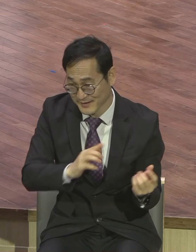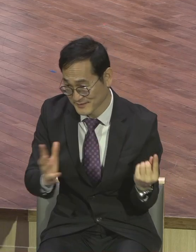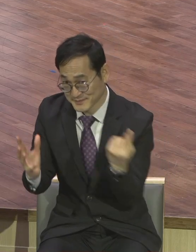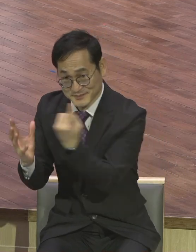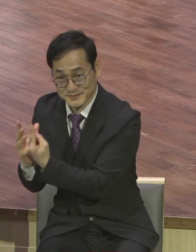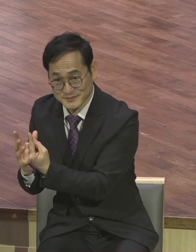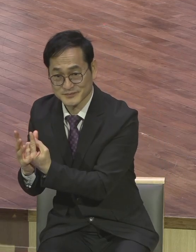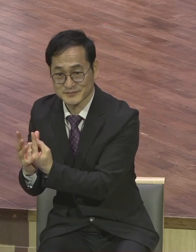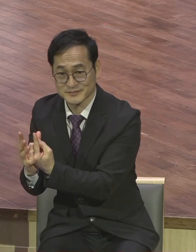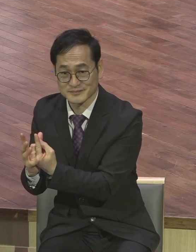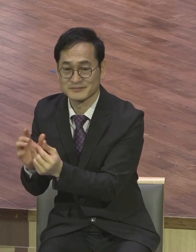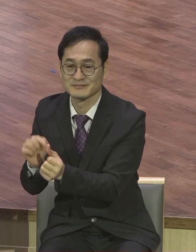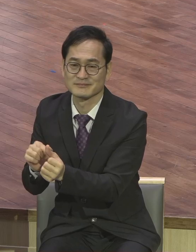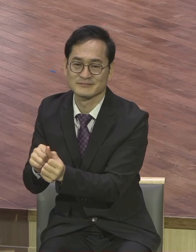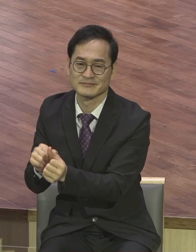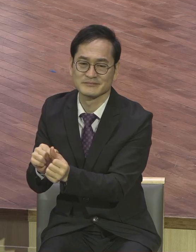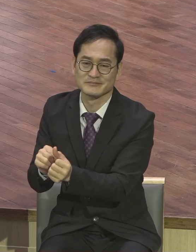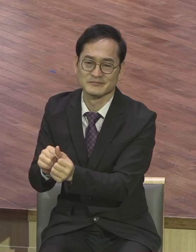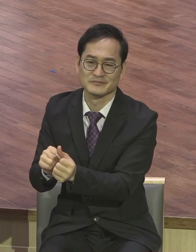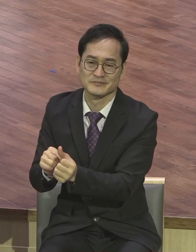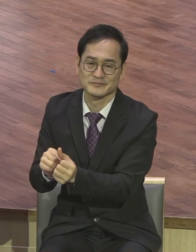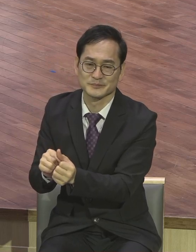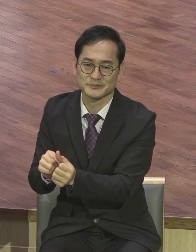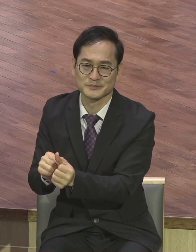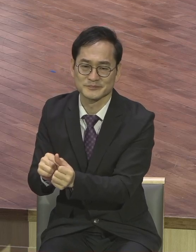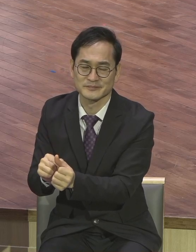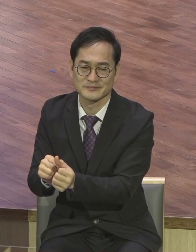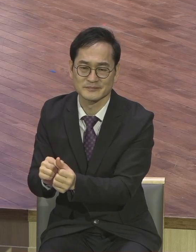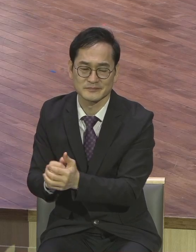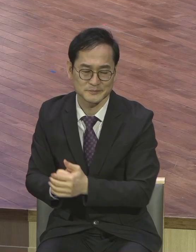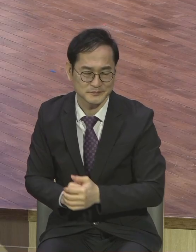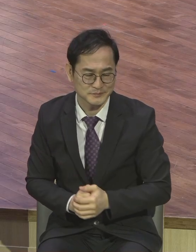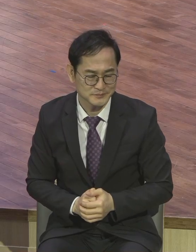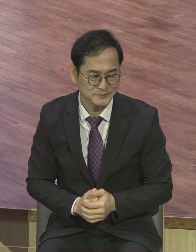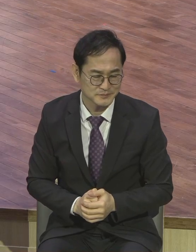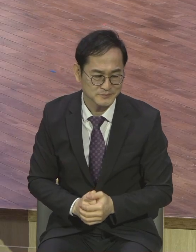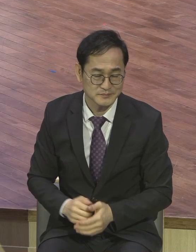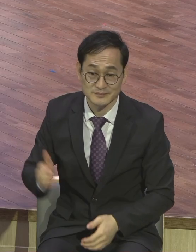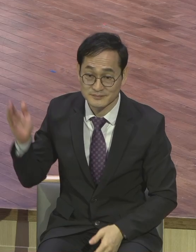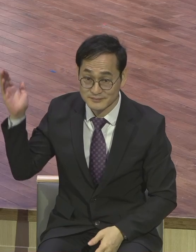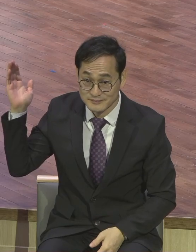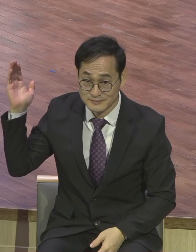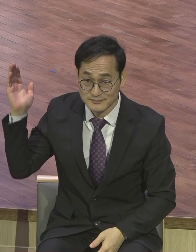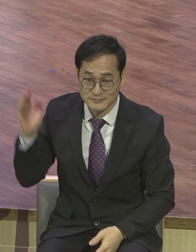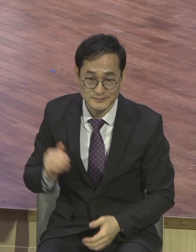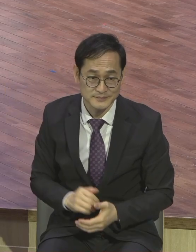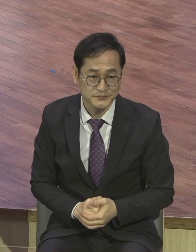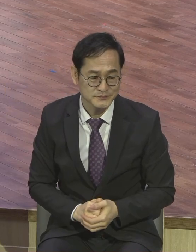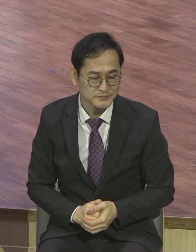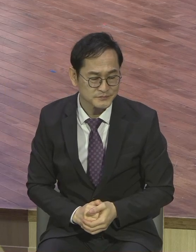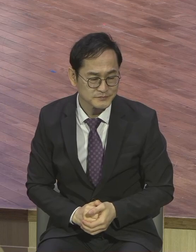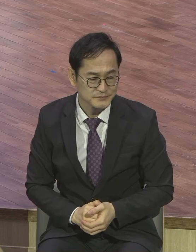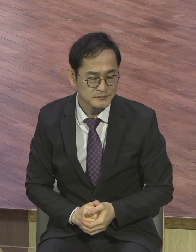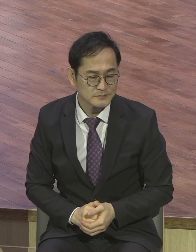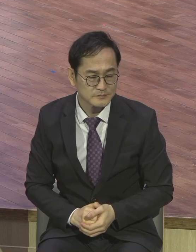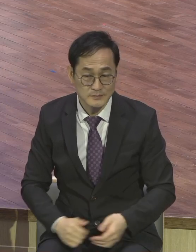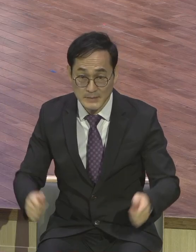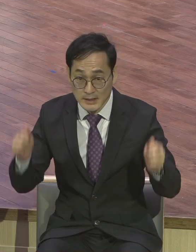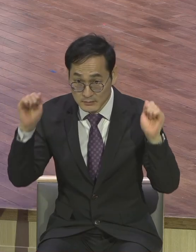보고를 받았습니다. 화면을 보세요. 지금 무속인이 뭡니까. 지금